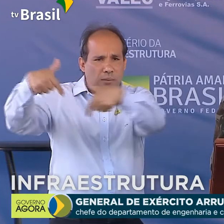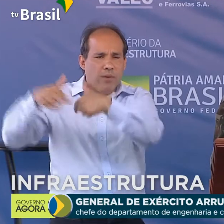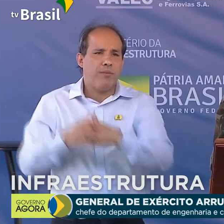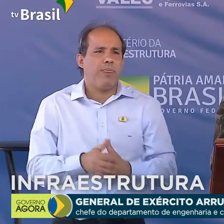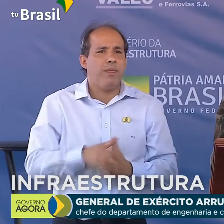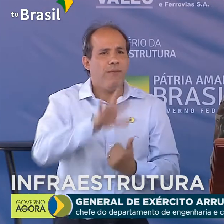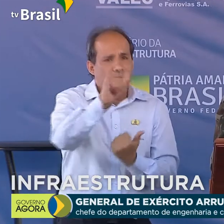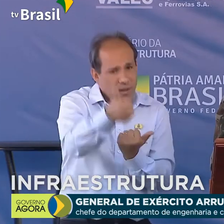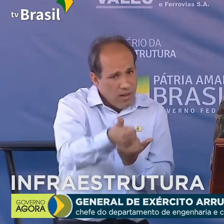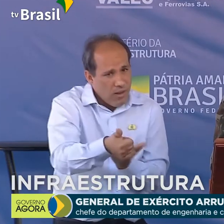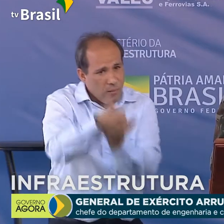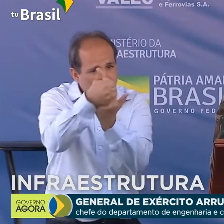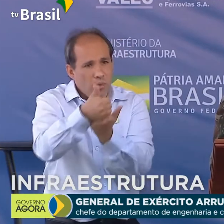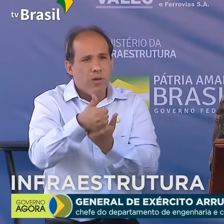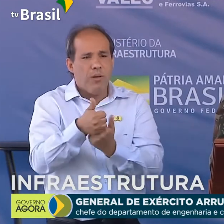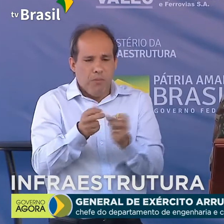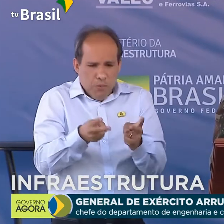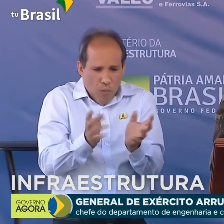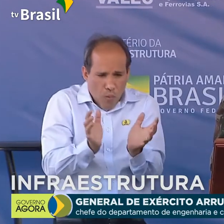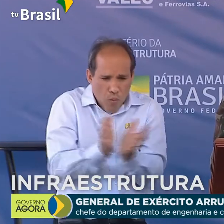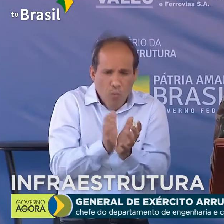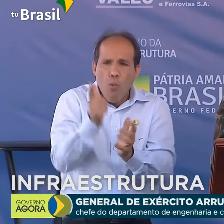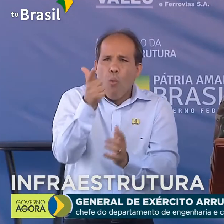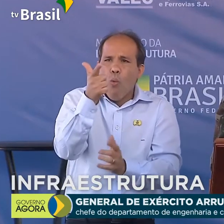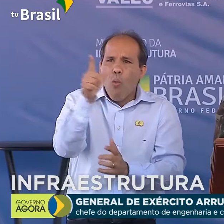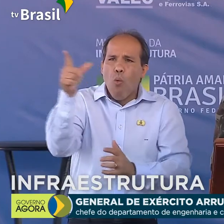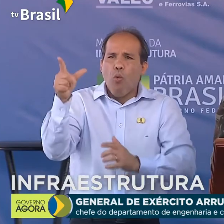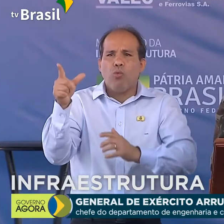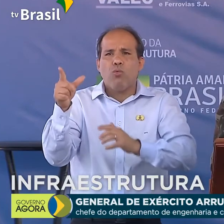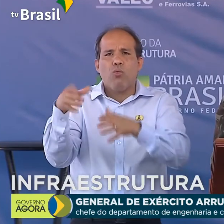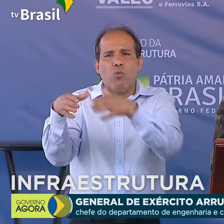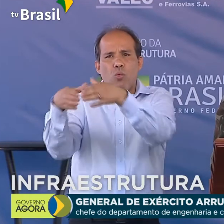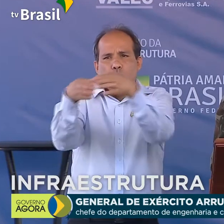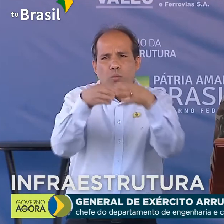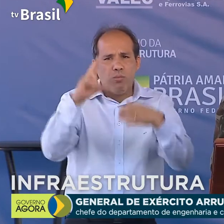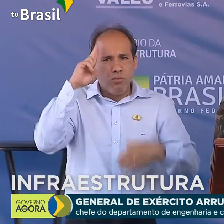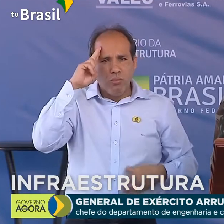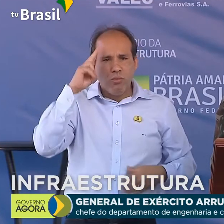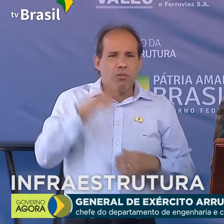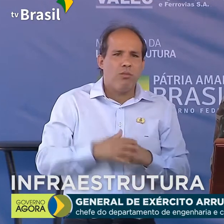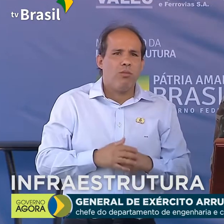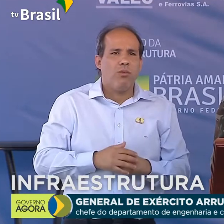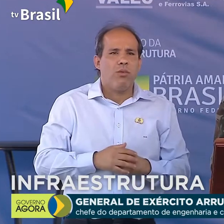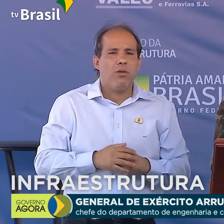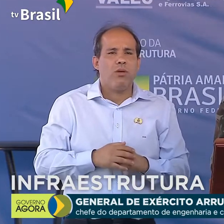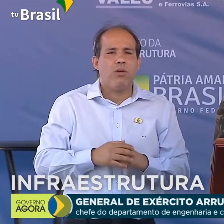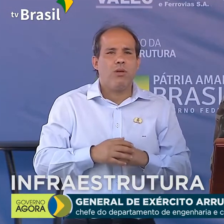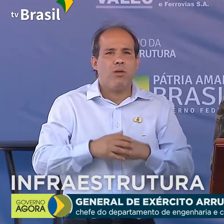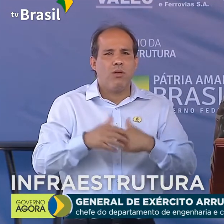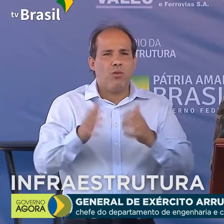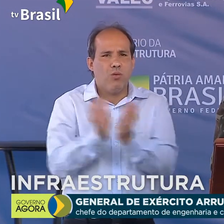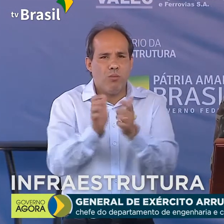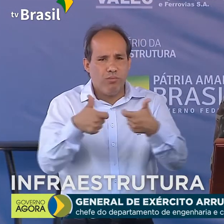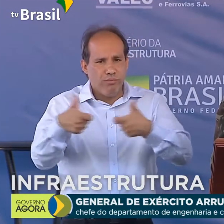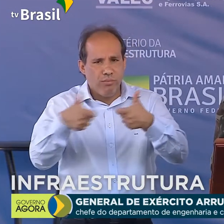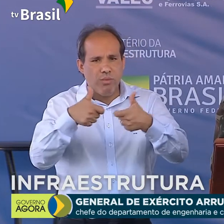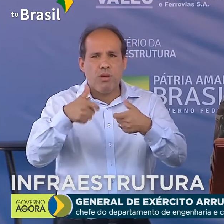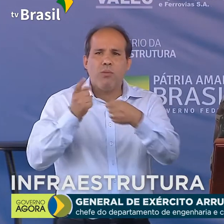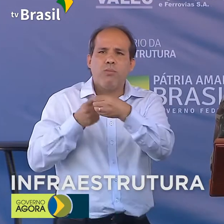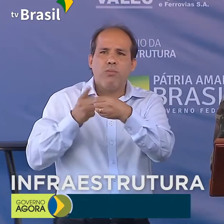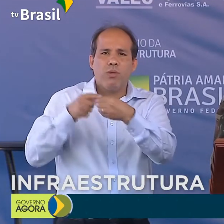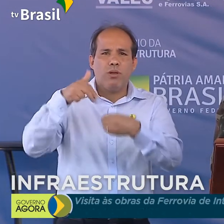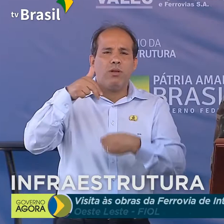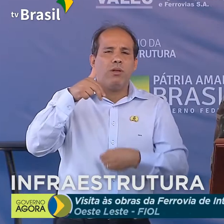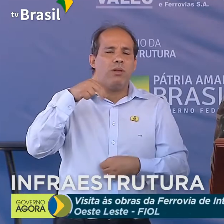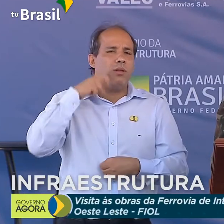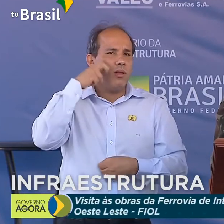Apoiarão o referido batalhão outras organizações militares, como o 7º Batalhão de Engenharia de Combate, localizado em Natal,